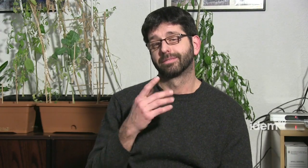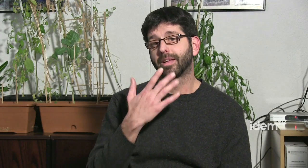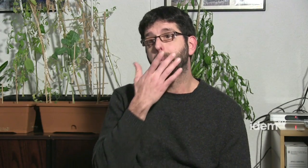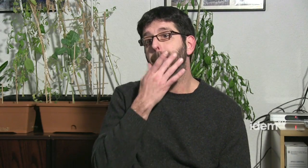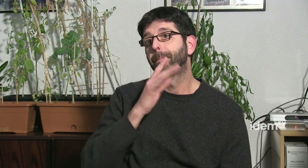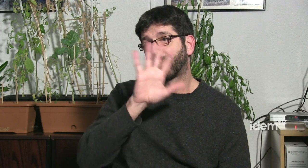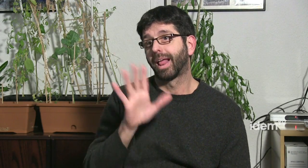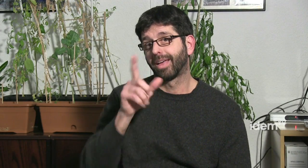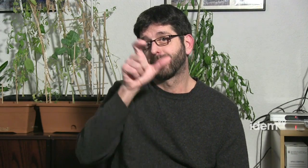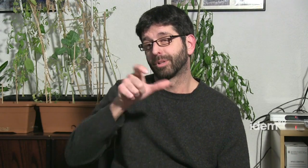A veure,